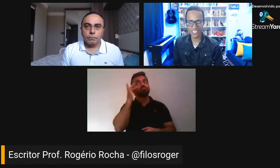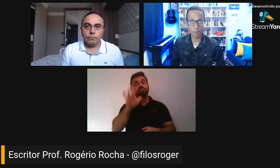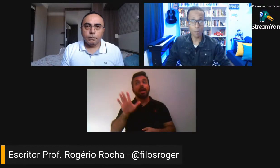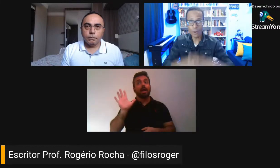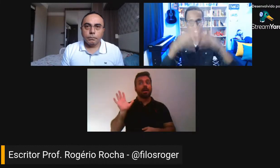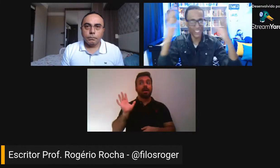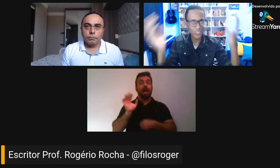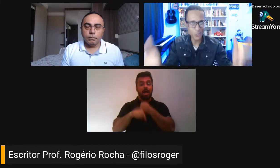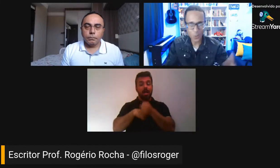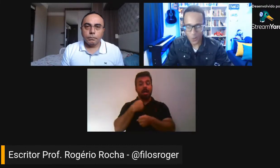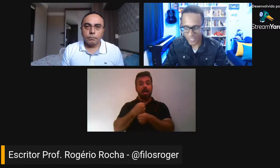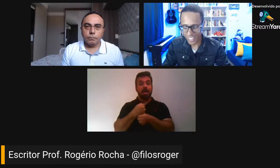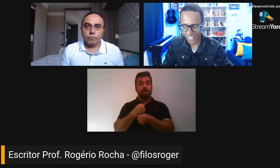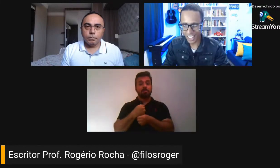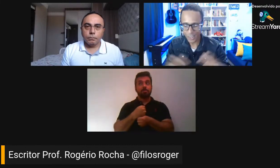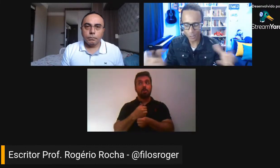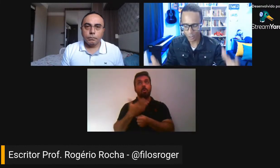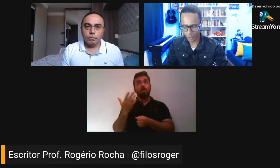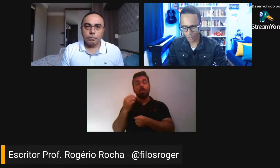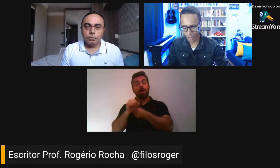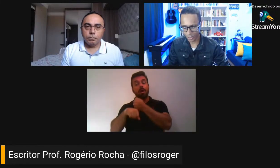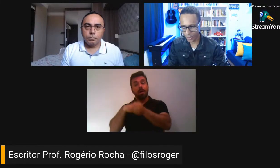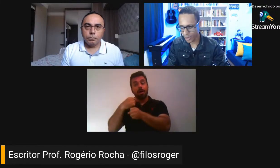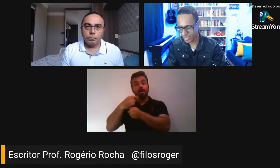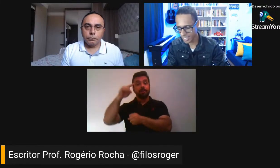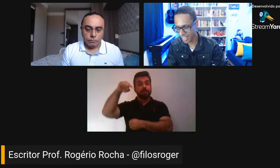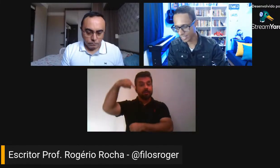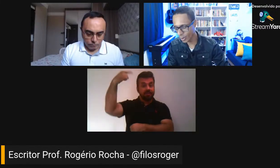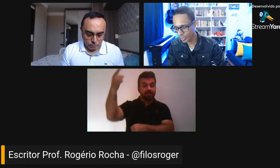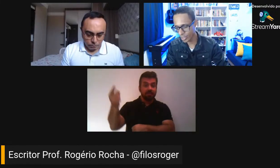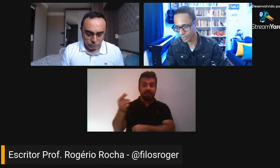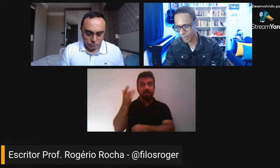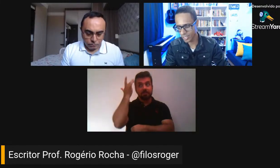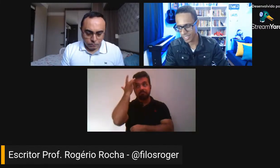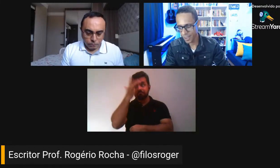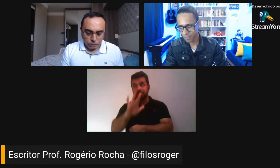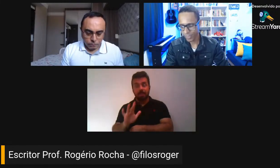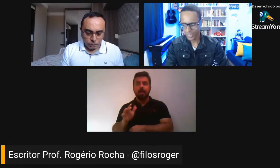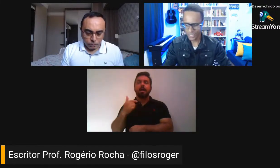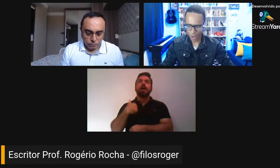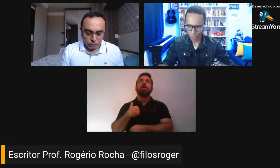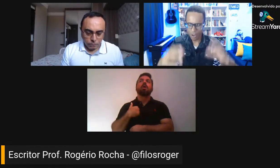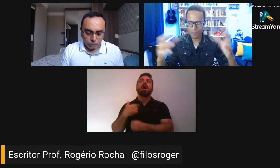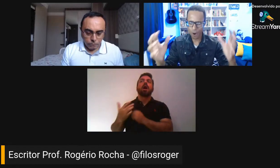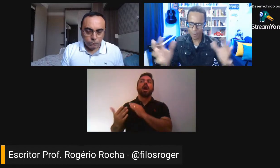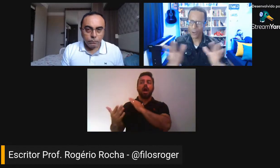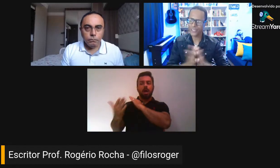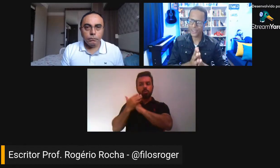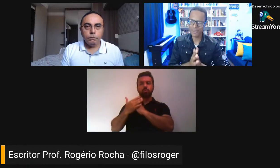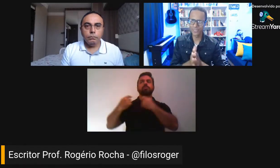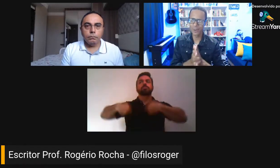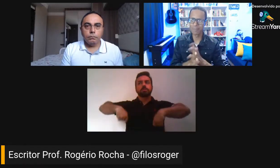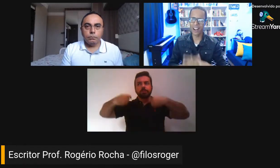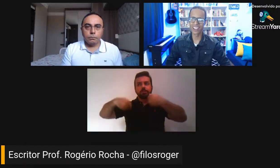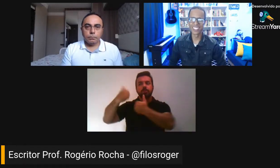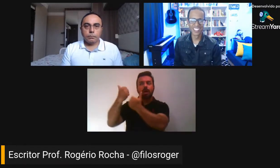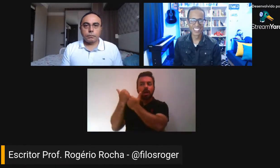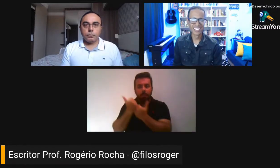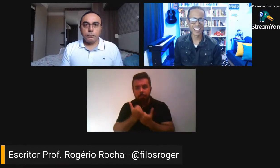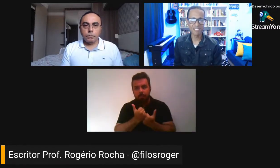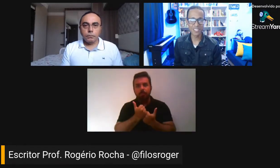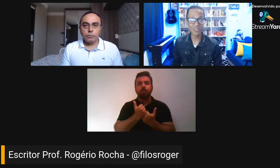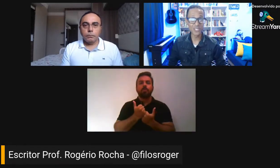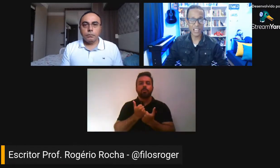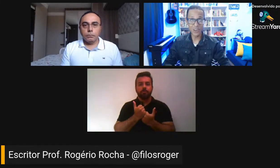precisar de apoio das editoras, é claro que os outros autores, todos os autores, de alguma forma, eu acho que vão topar,